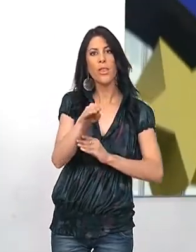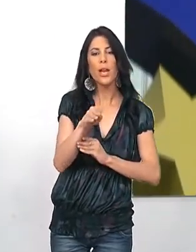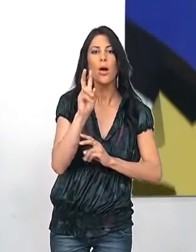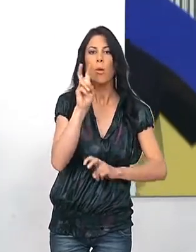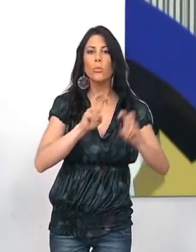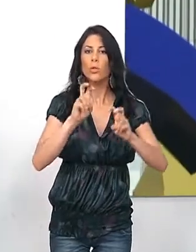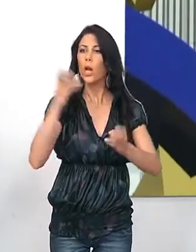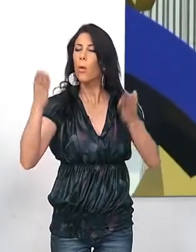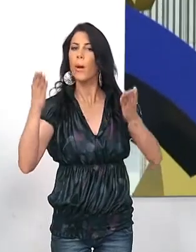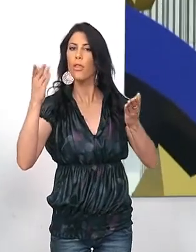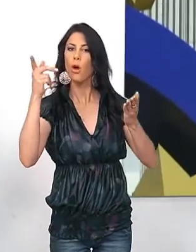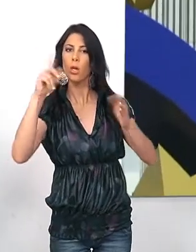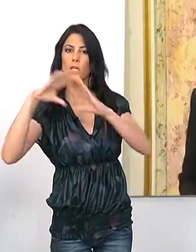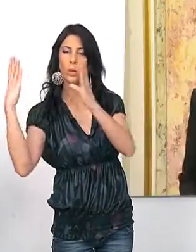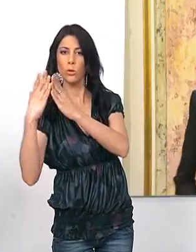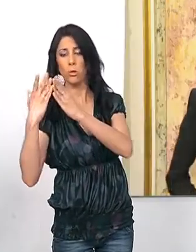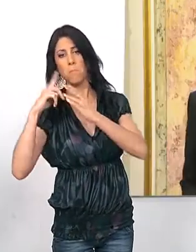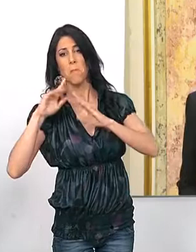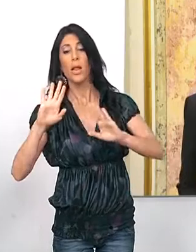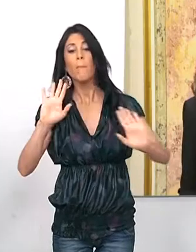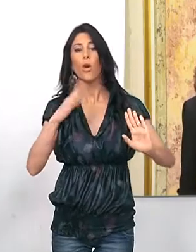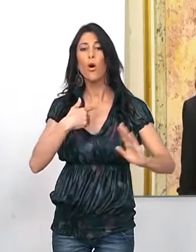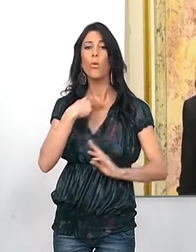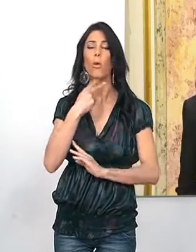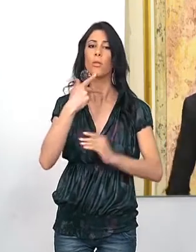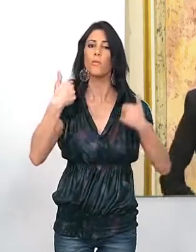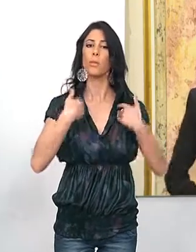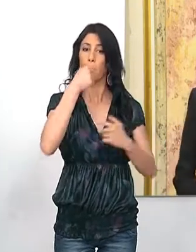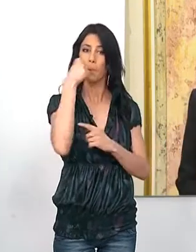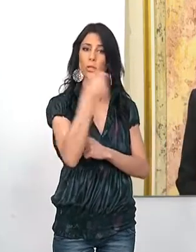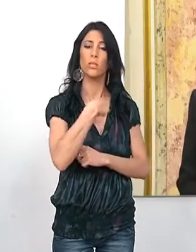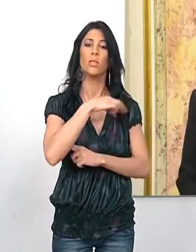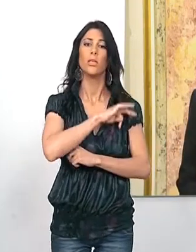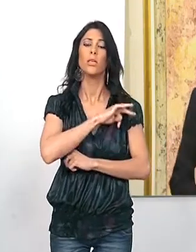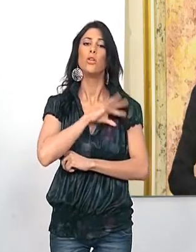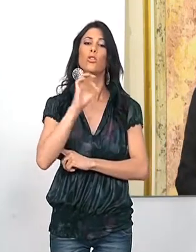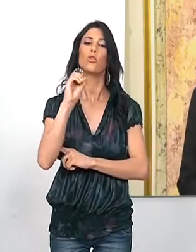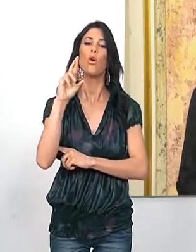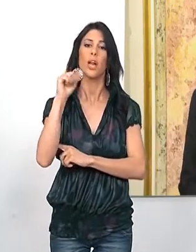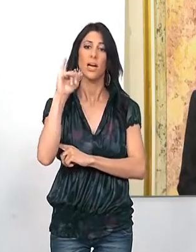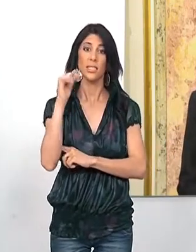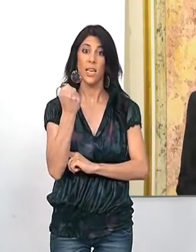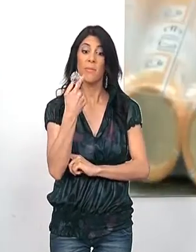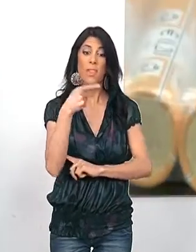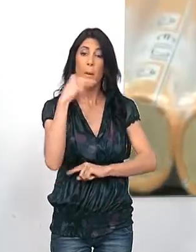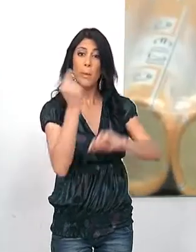frente al resto del mundo. La portavoz del PSOE en el Congreso, Soraya Rodríguez, ha asegurado que los presupuestos para 2012 son